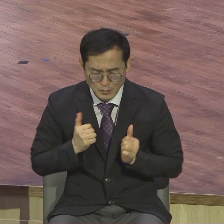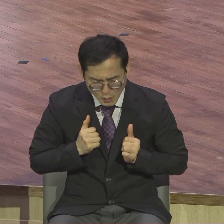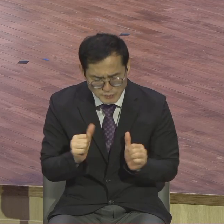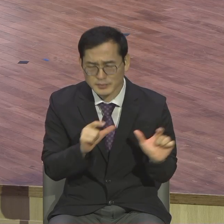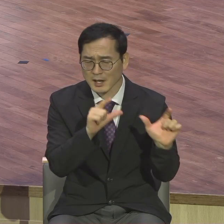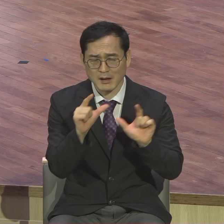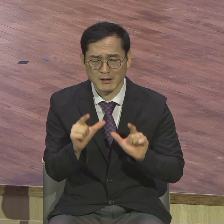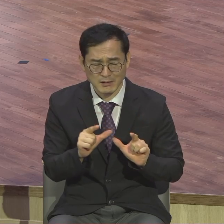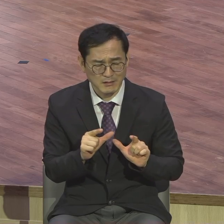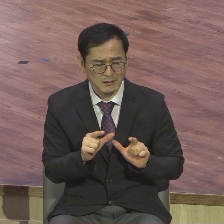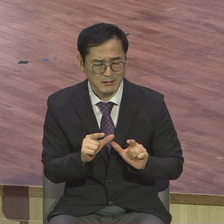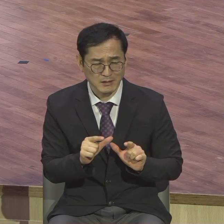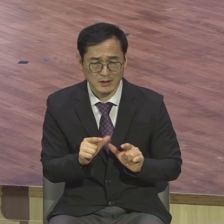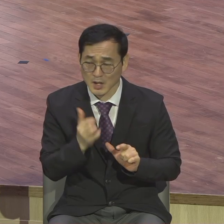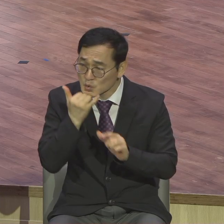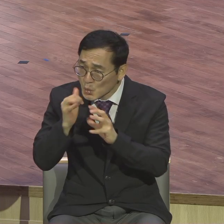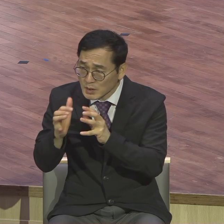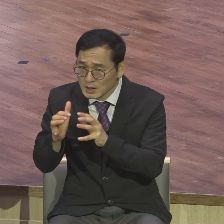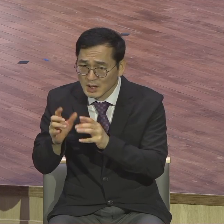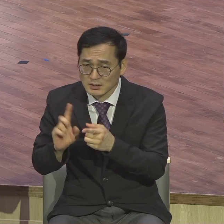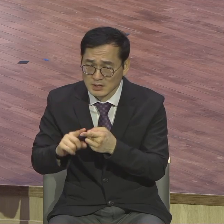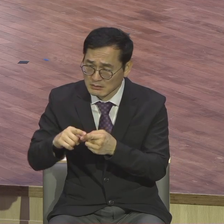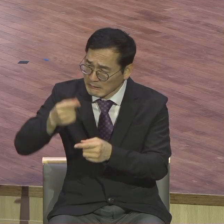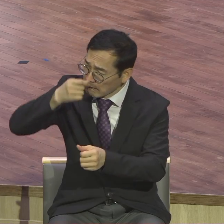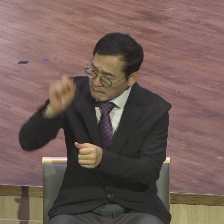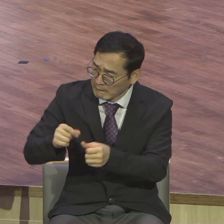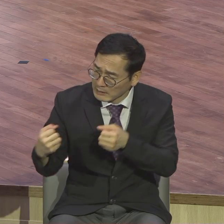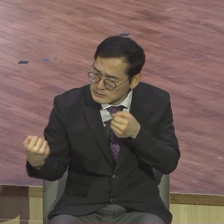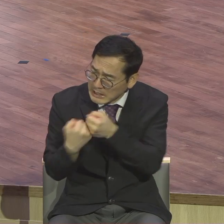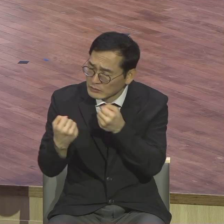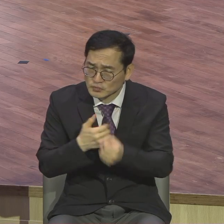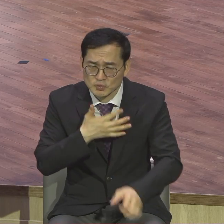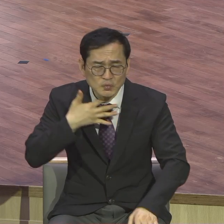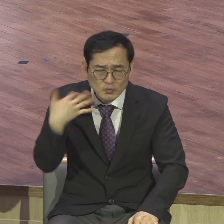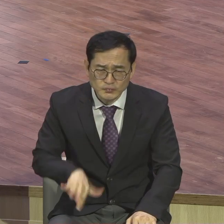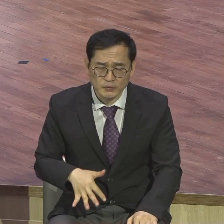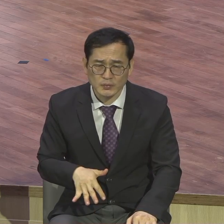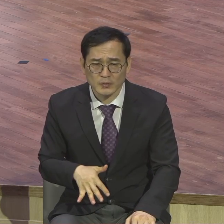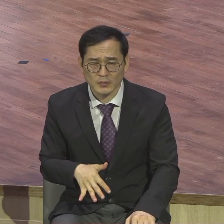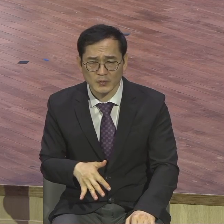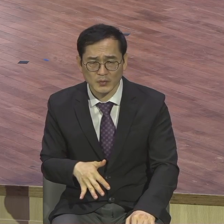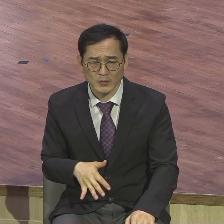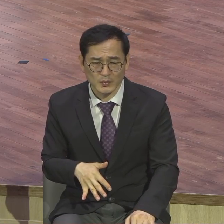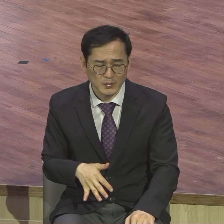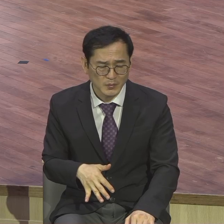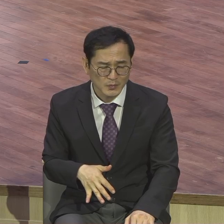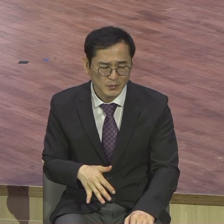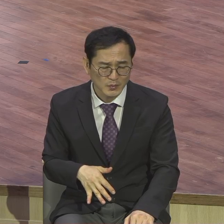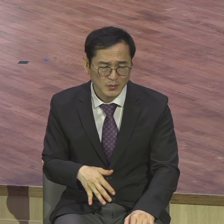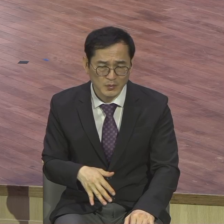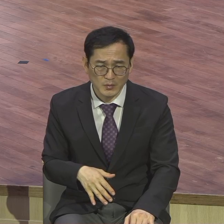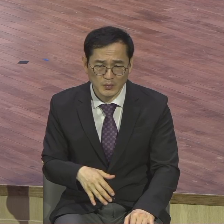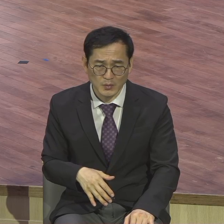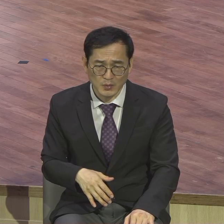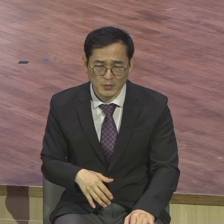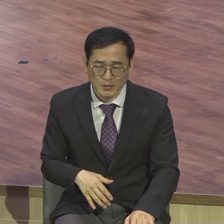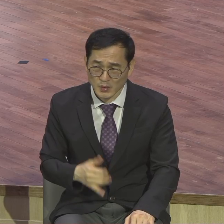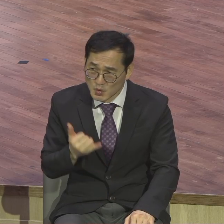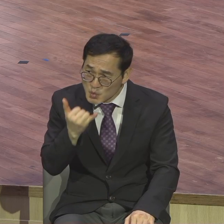자신은 독일에 대항을 해서 싸운 적도 아니고 자금된 적도 없고 아무것도 한 것이 없어서